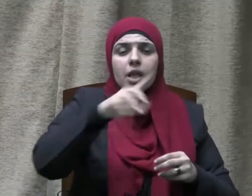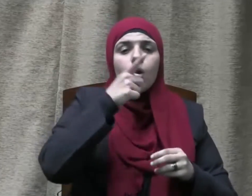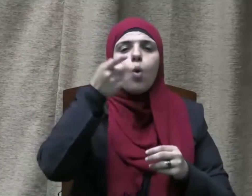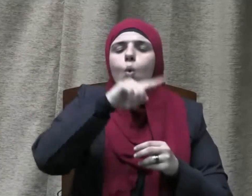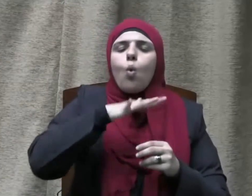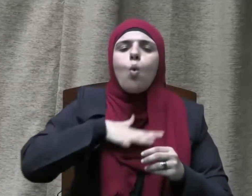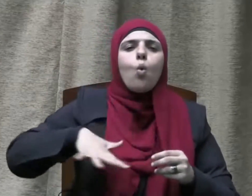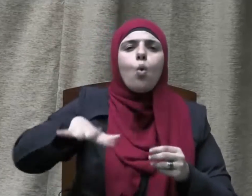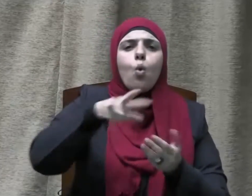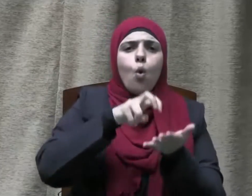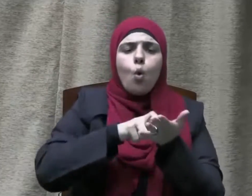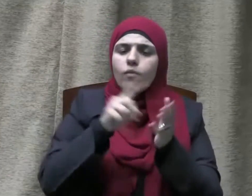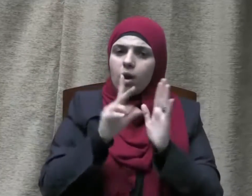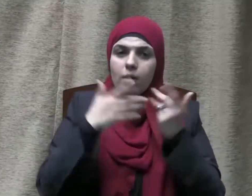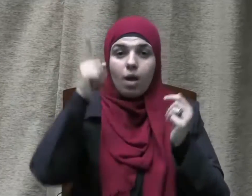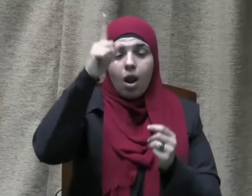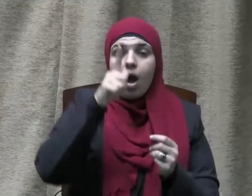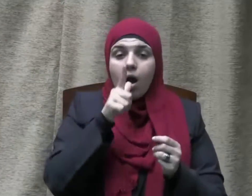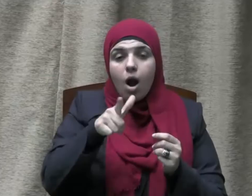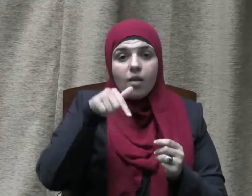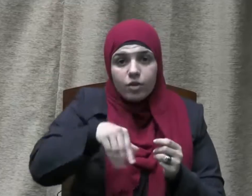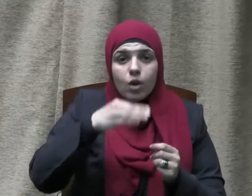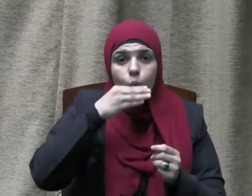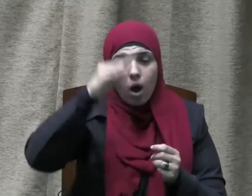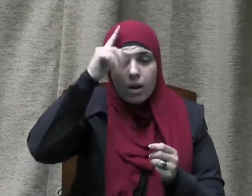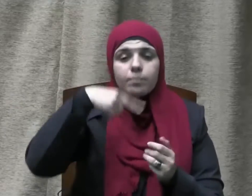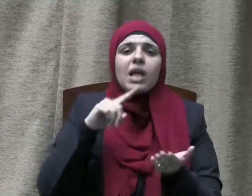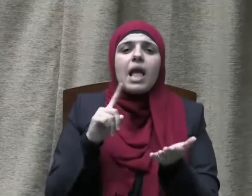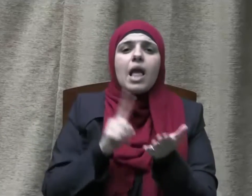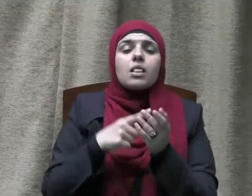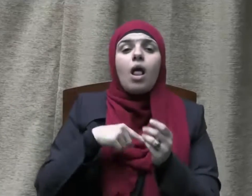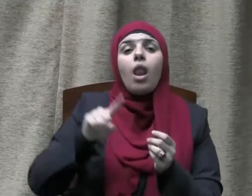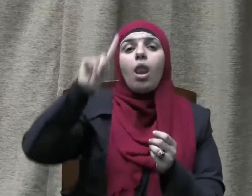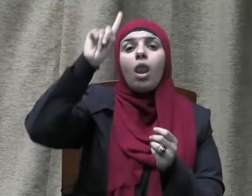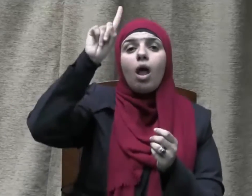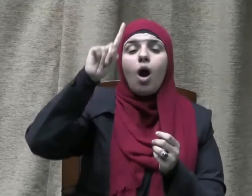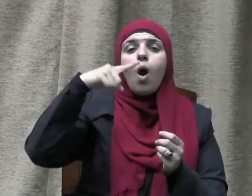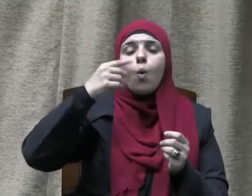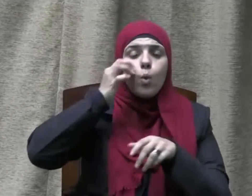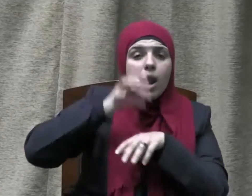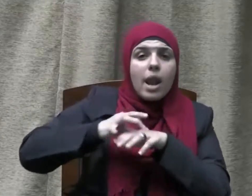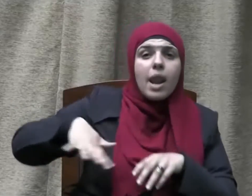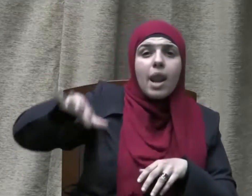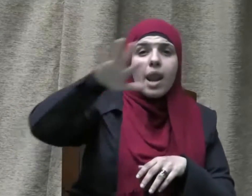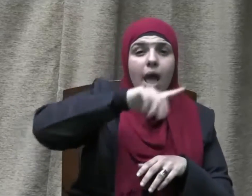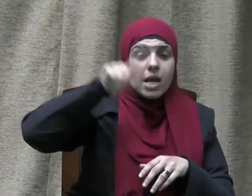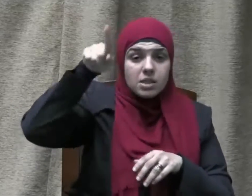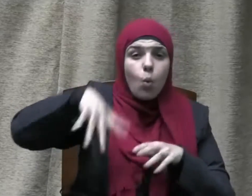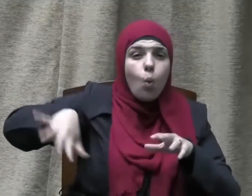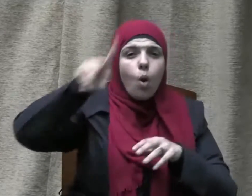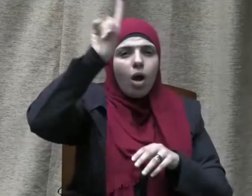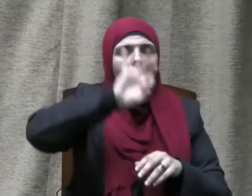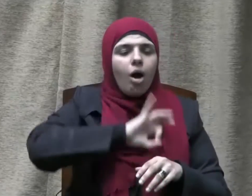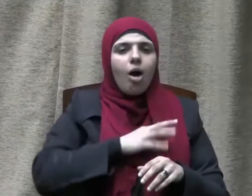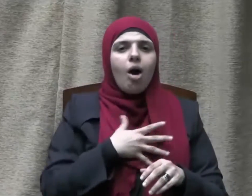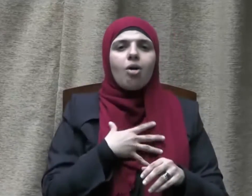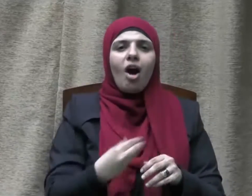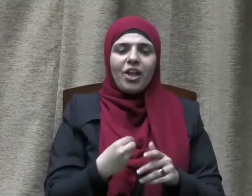أجمعين يقول سبحانه إن الله بالناس لرؤوف رحيم فإذا